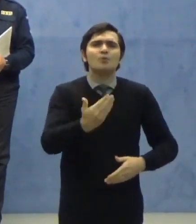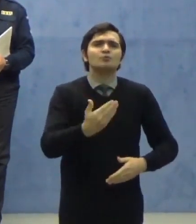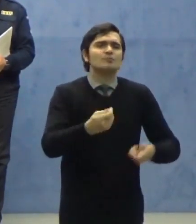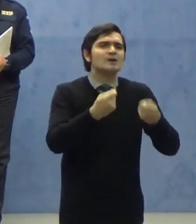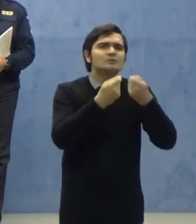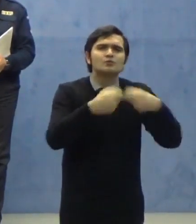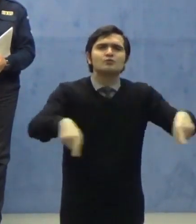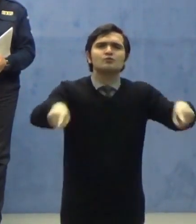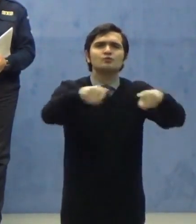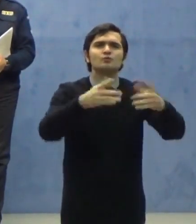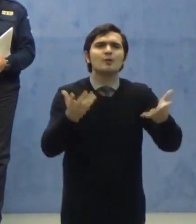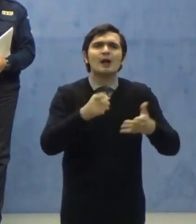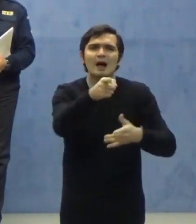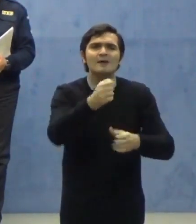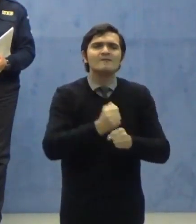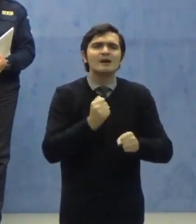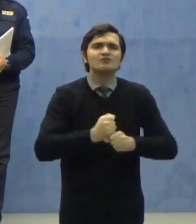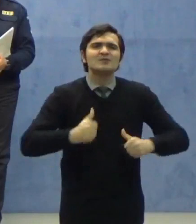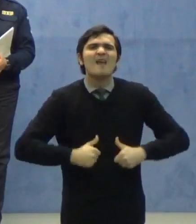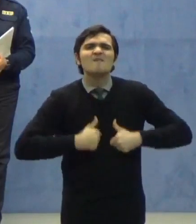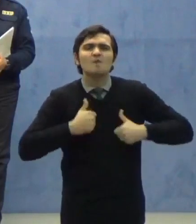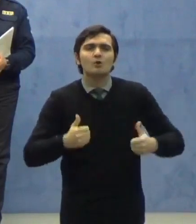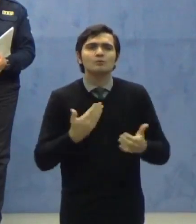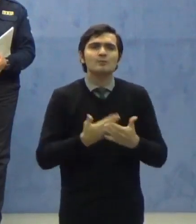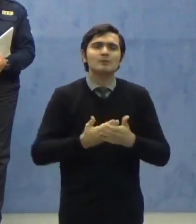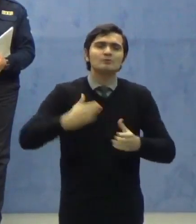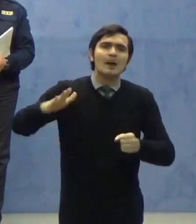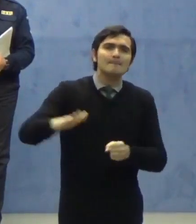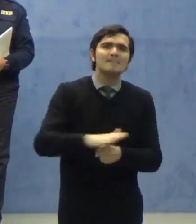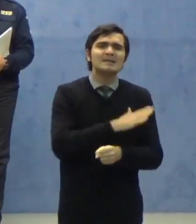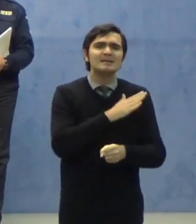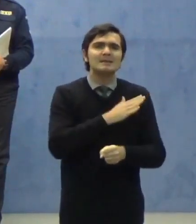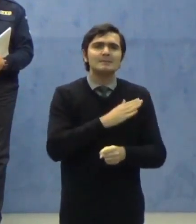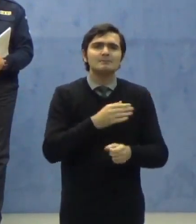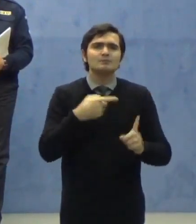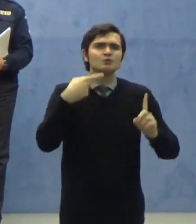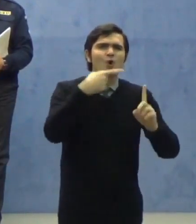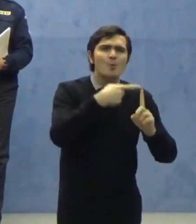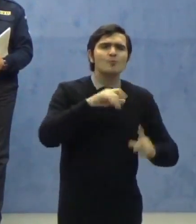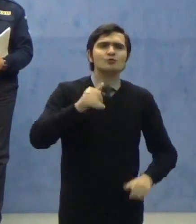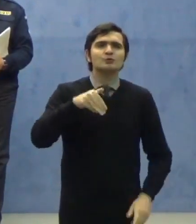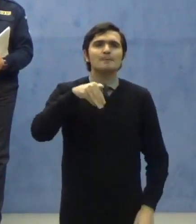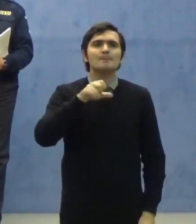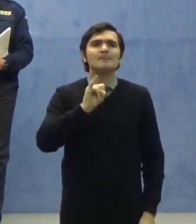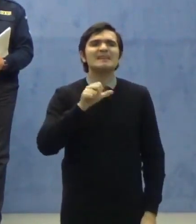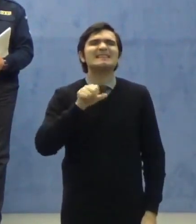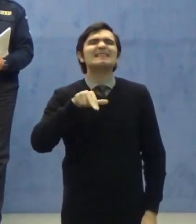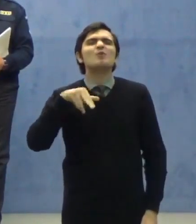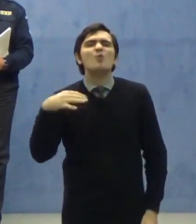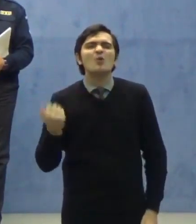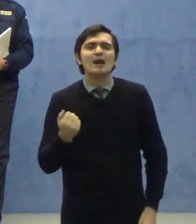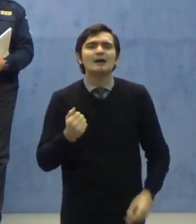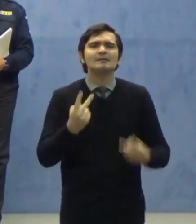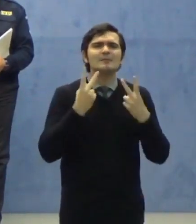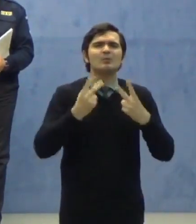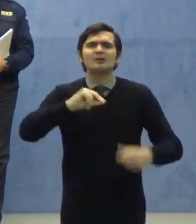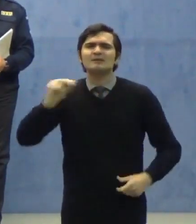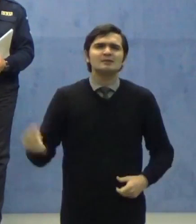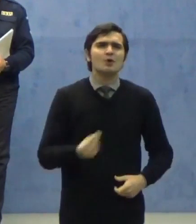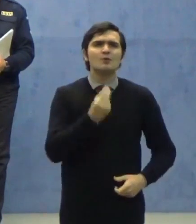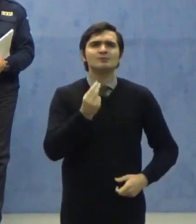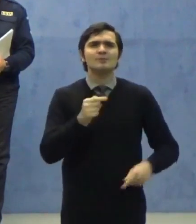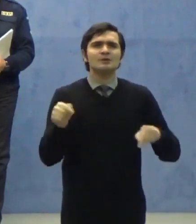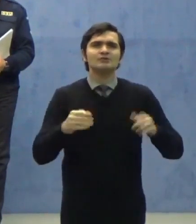faceți eforturi pentru a vă îndeplini misiunile de o importanță deosebită pe care le aveți în această perioadă.